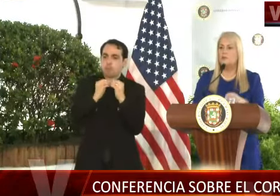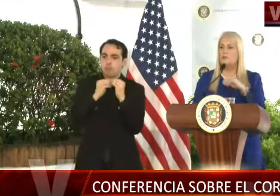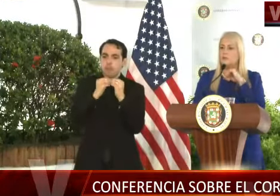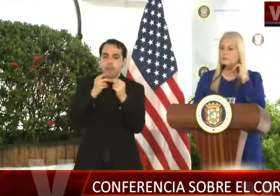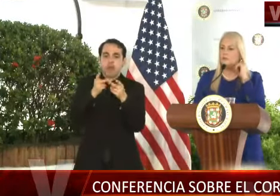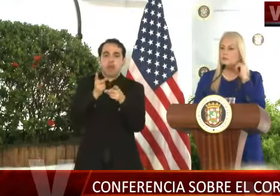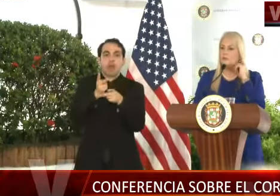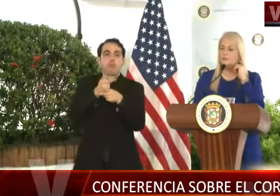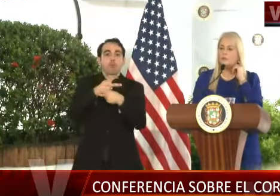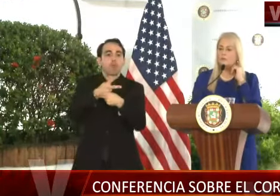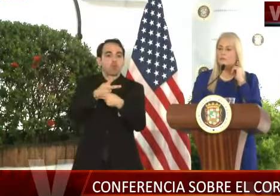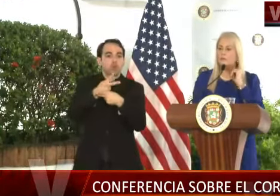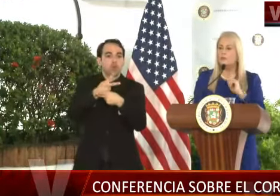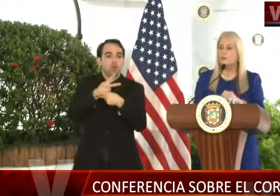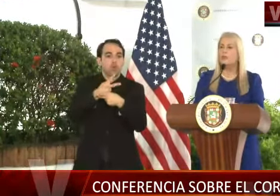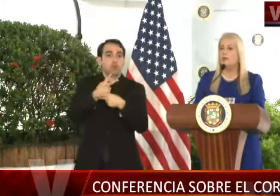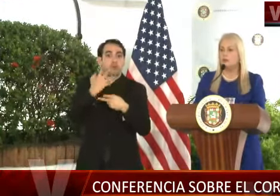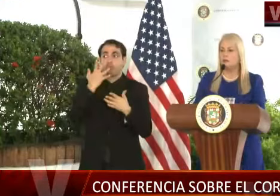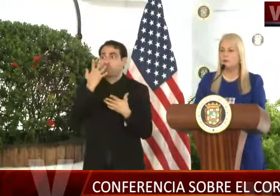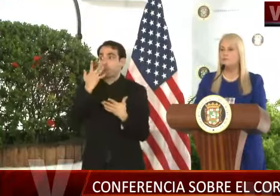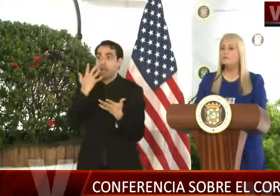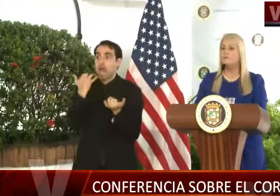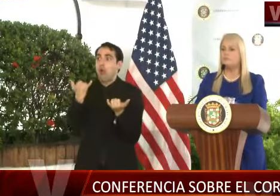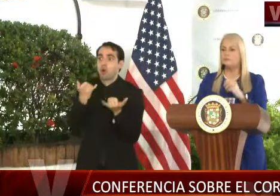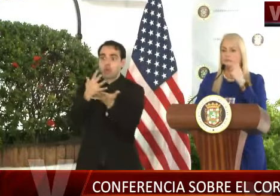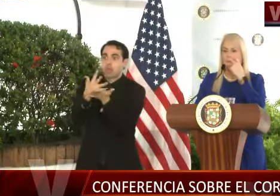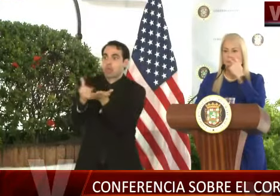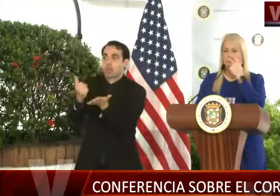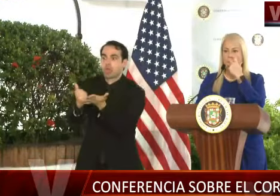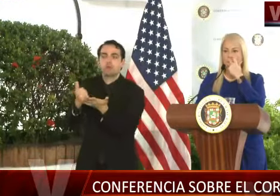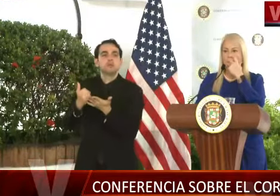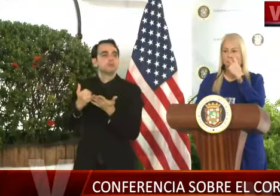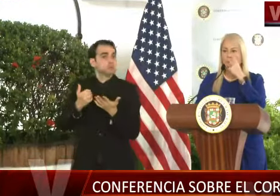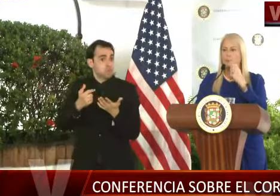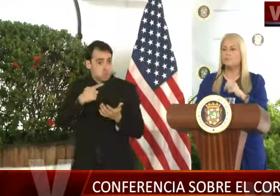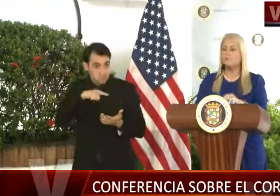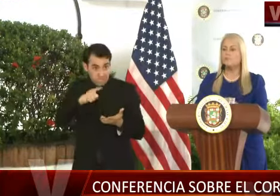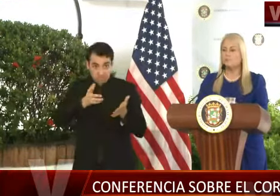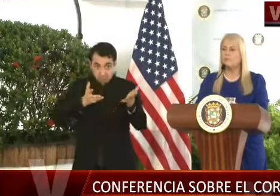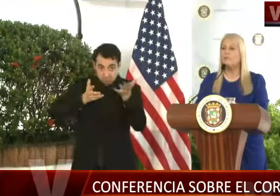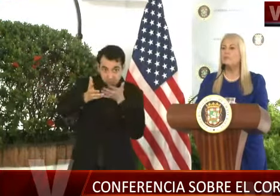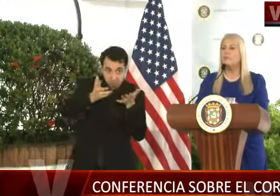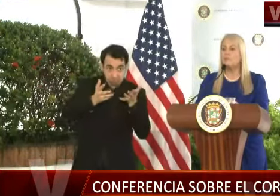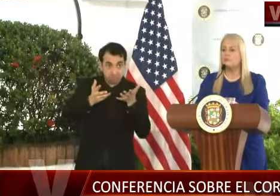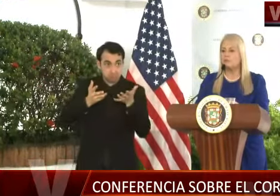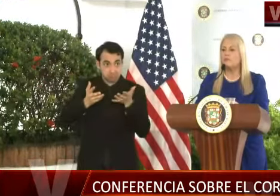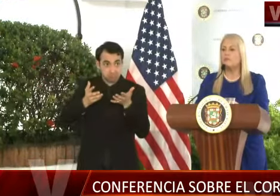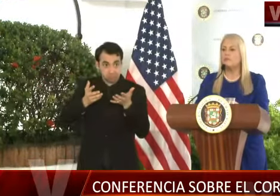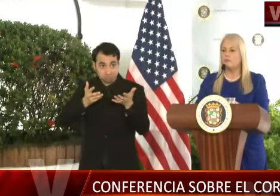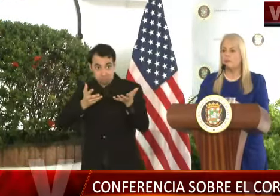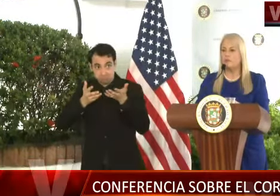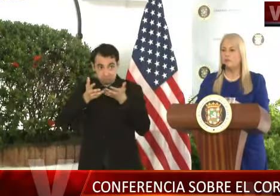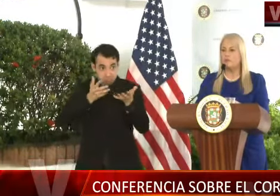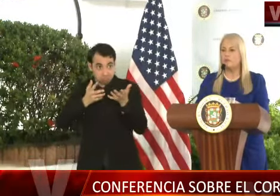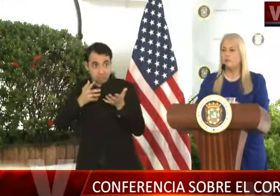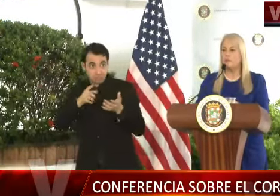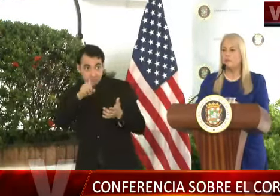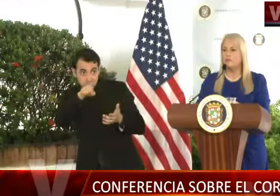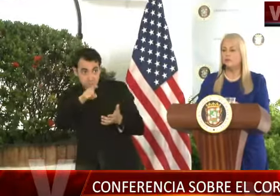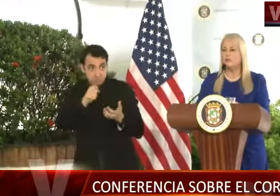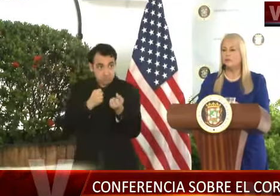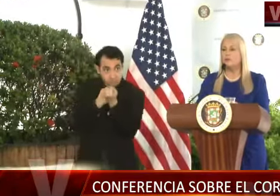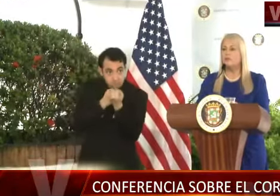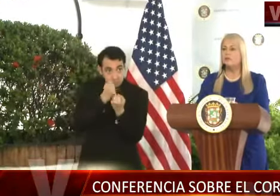ayudar a la escasez que se está dando ahora mismo. O sea, han hablado, se les ha comentado si necesitan algo y cómo los podrían ayudar para que el